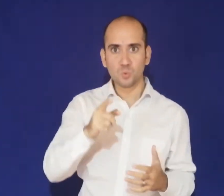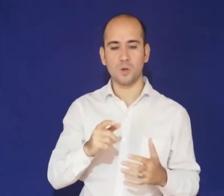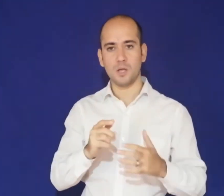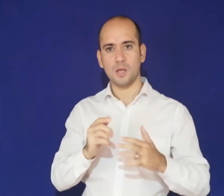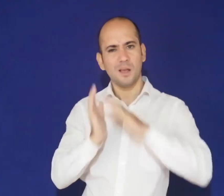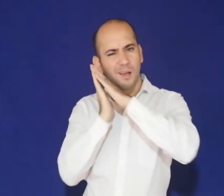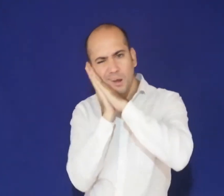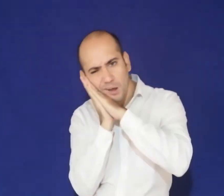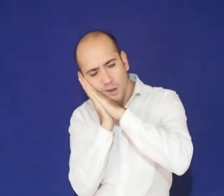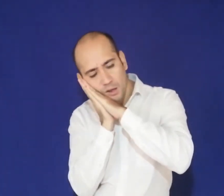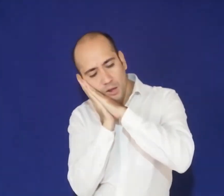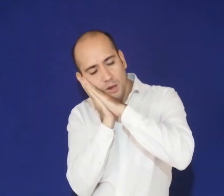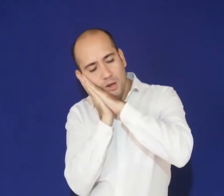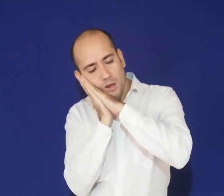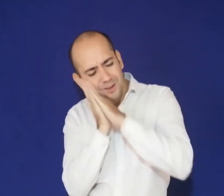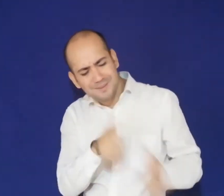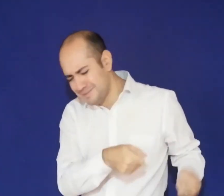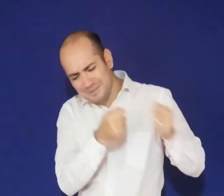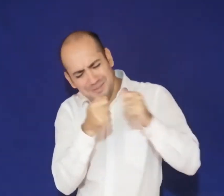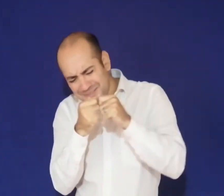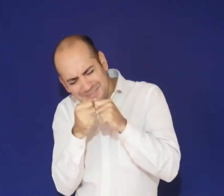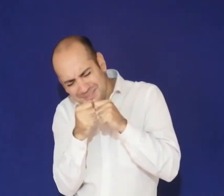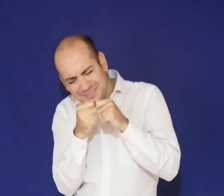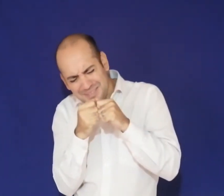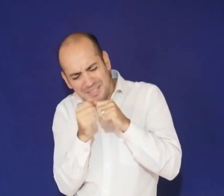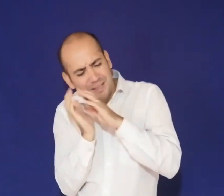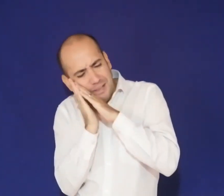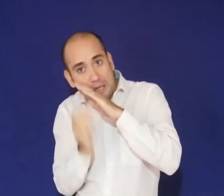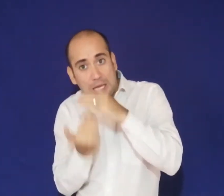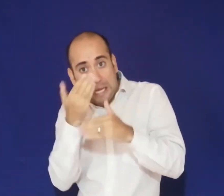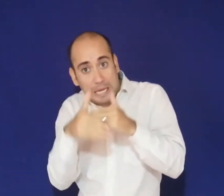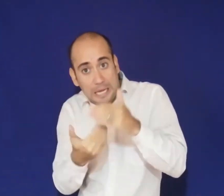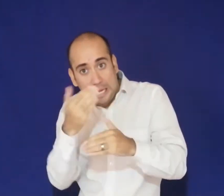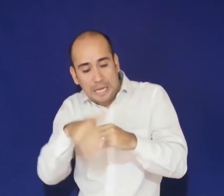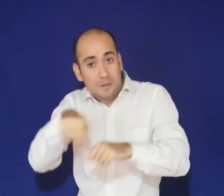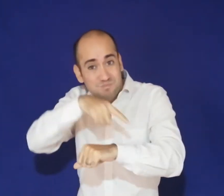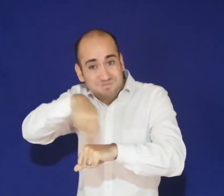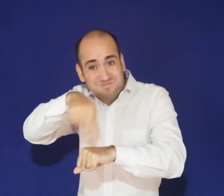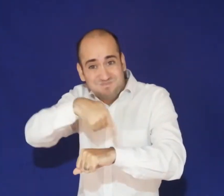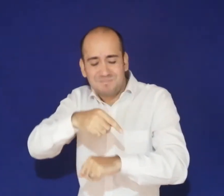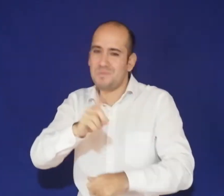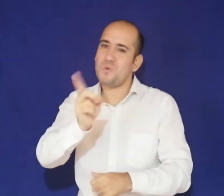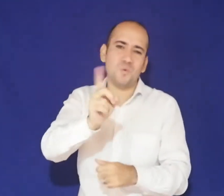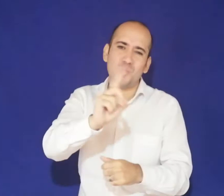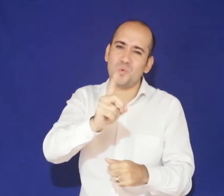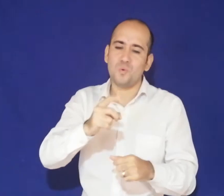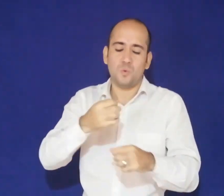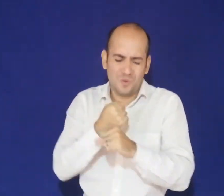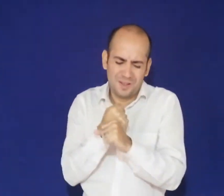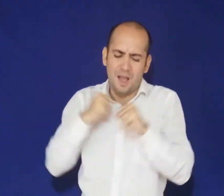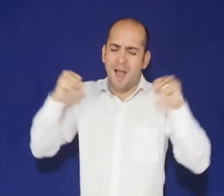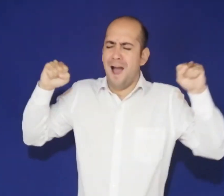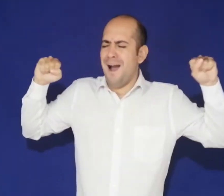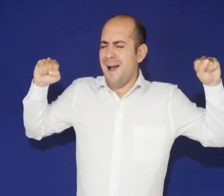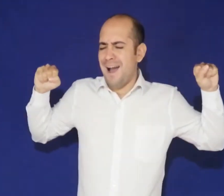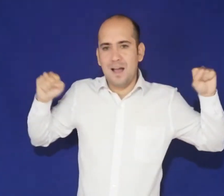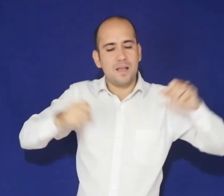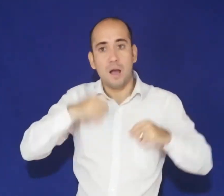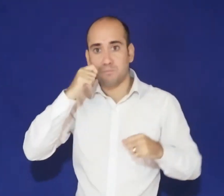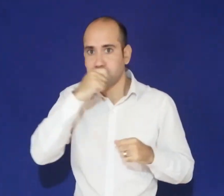el día. Sino que levantas, te vístete, realiza alguna actividad, ejercicio, por ejemplo. o pintar, cocinar,